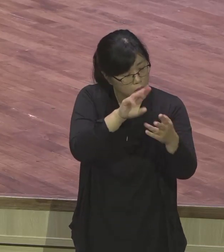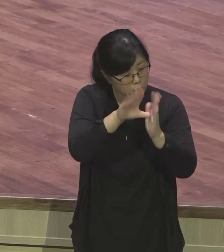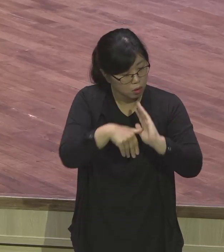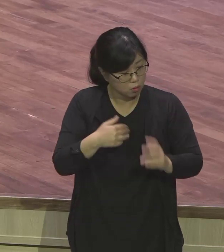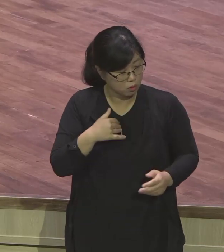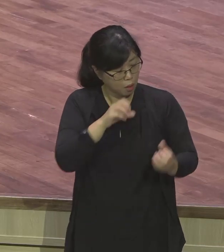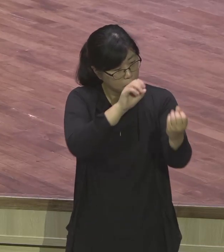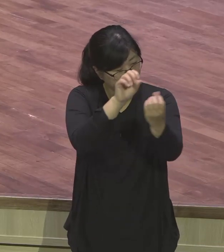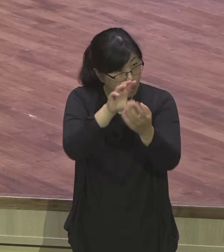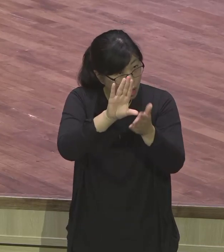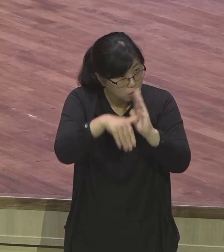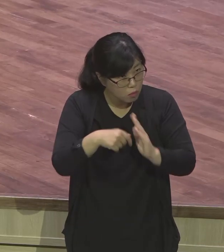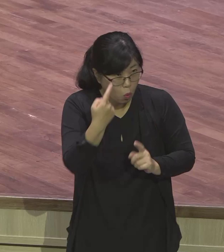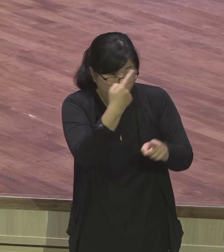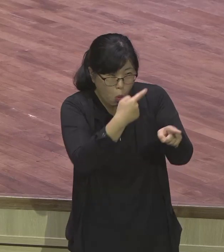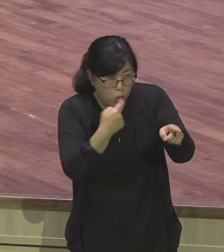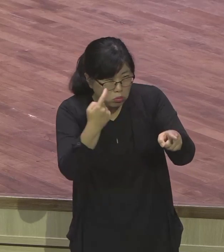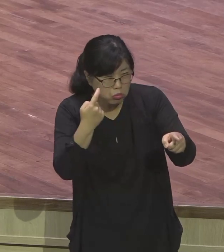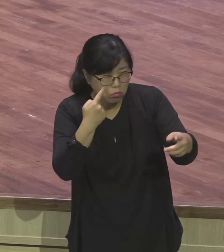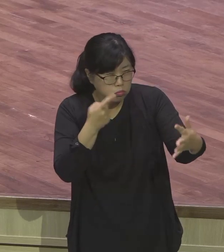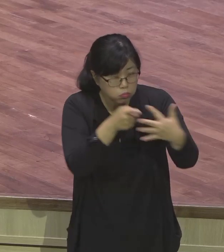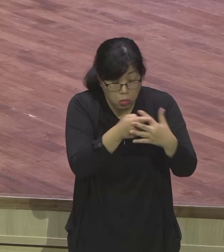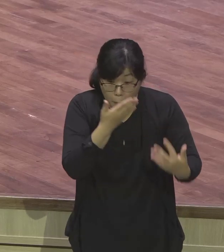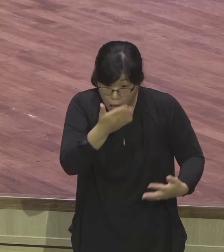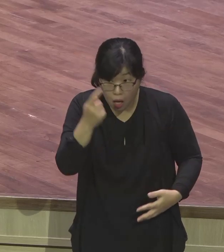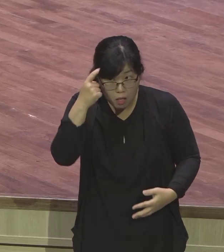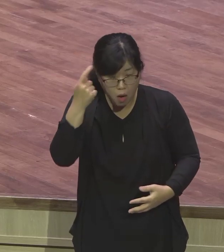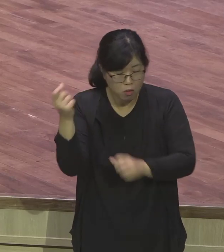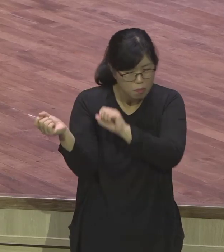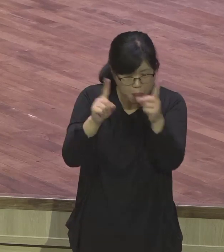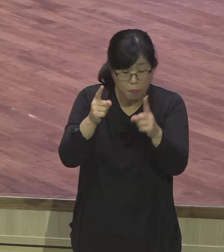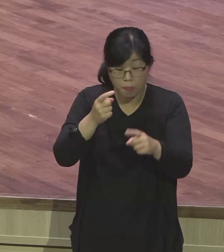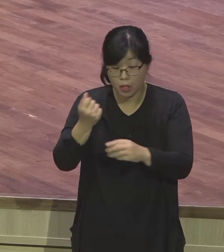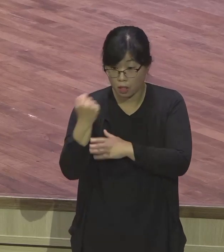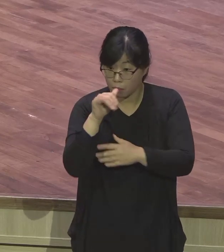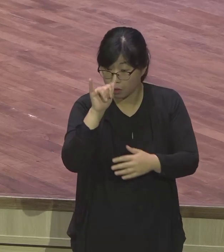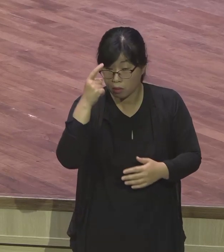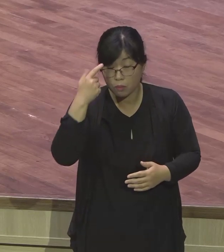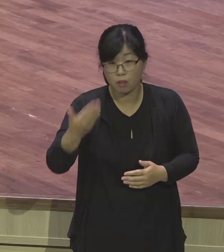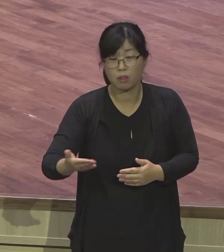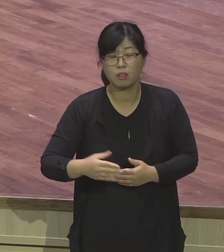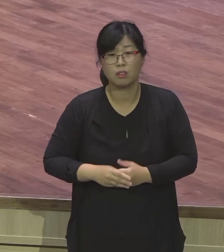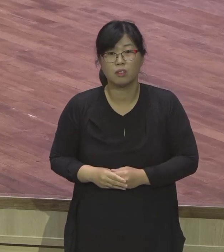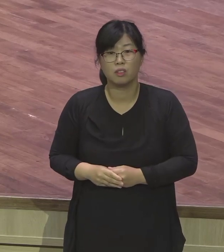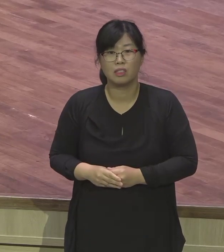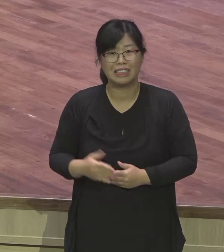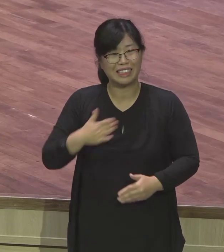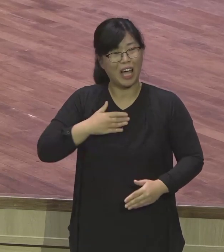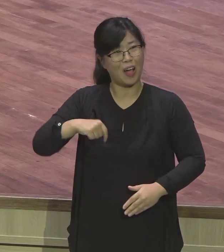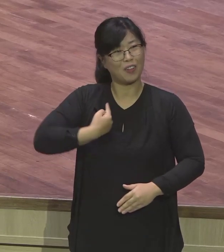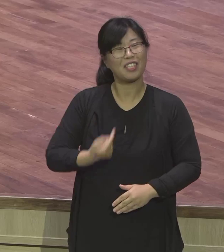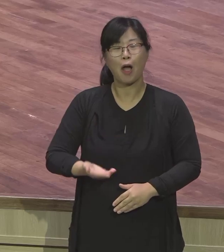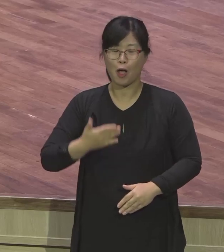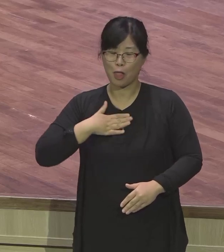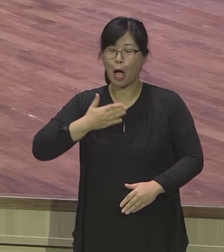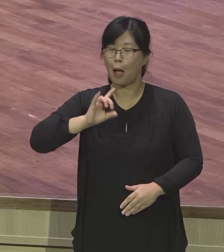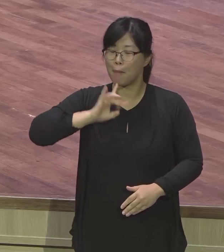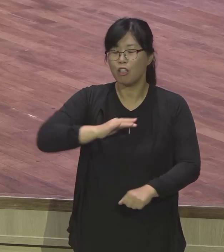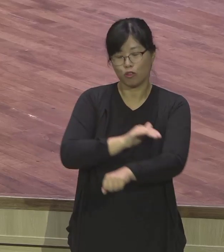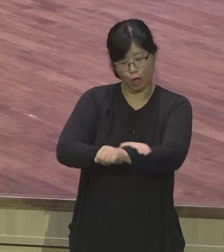사람을. 지금 요셉이 가진 이 눈이에요. 이 신앙생활은 나 혼자 막 내달랐다고 설치고 나 혼자